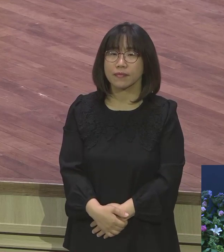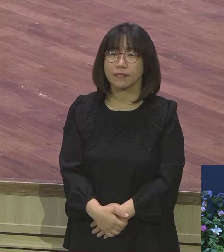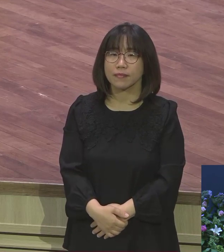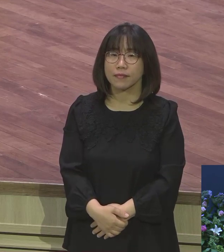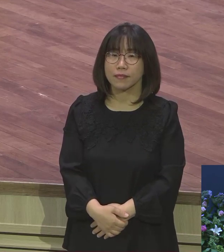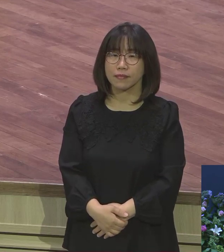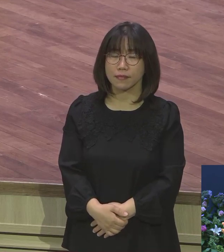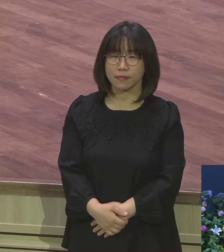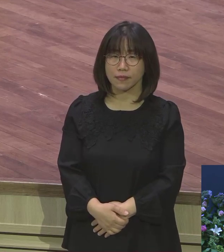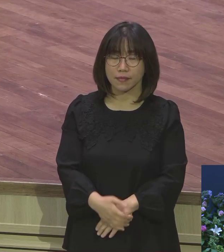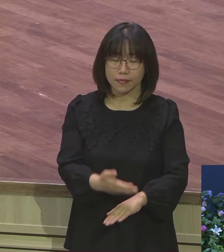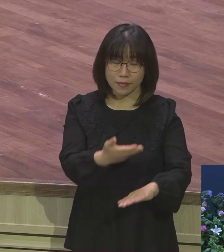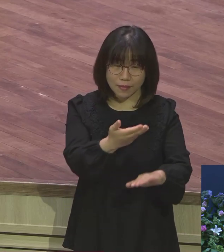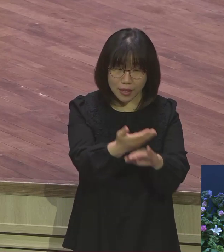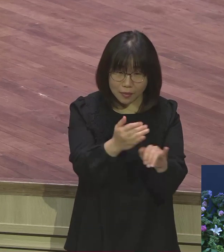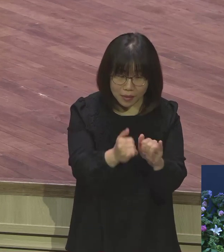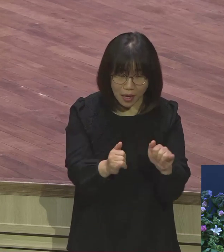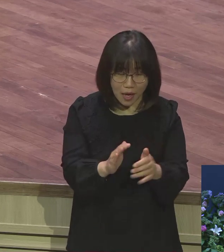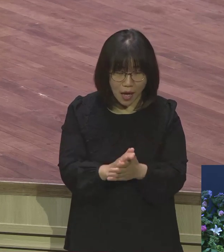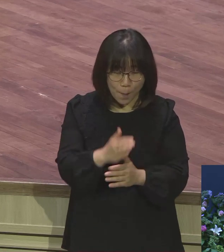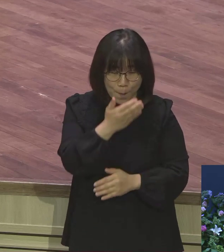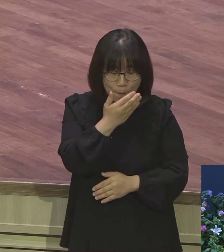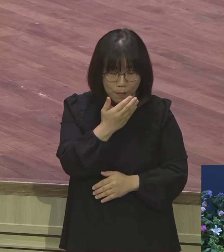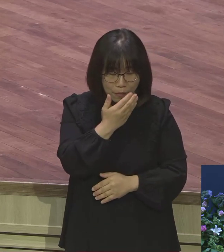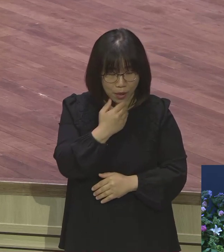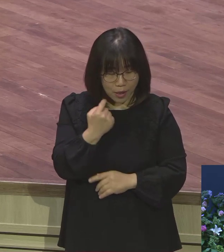사람들에게 전도를 못해요. 여러 가지 막 생각이 많아가지고.